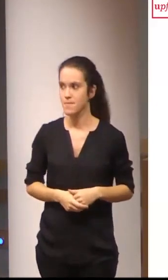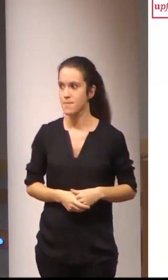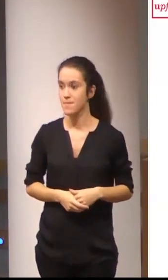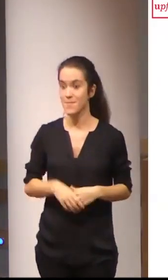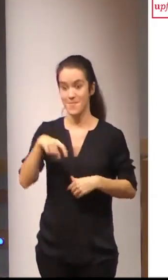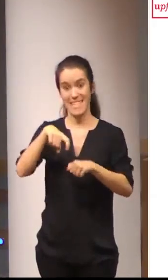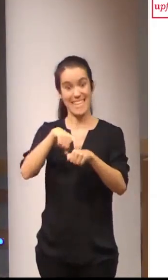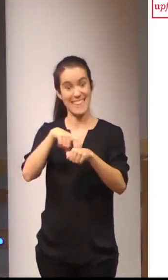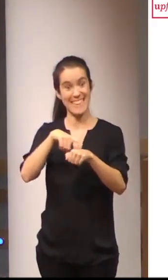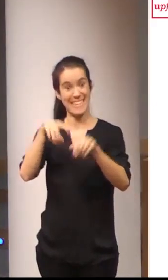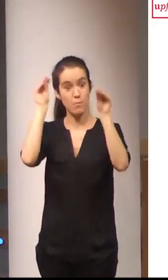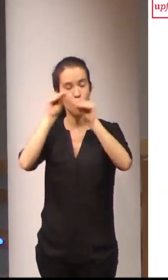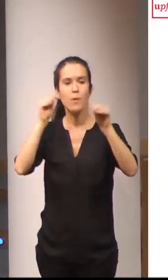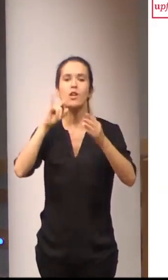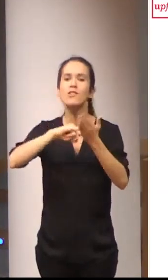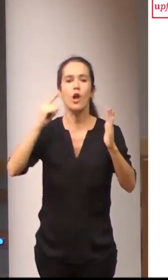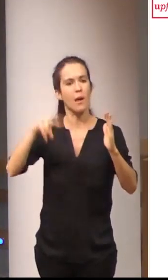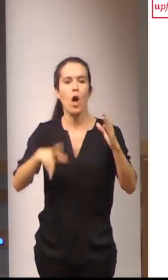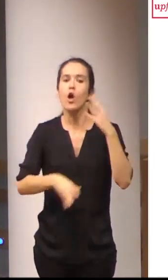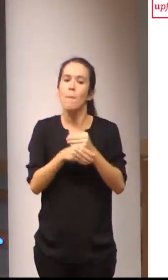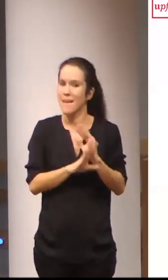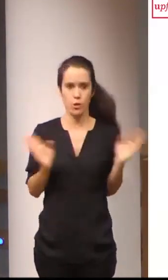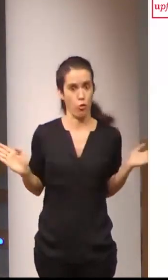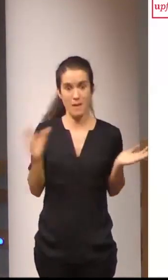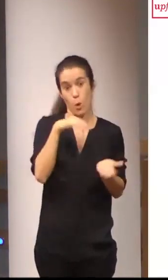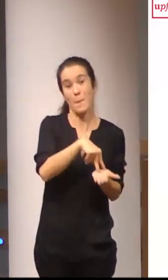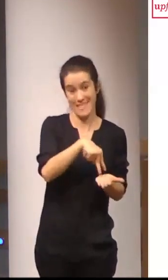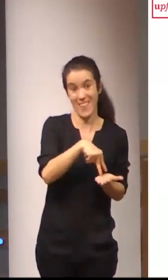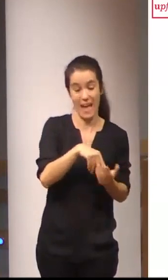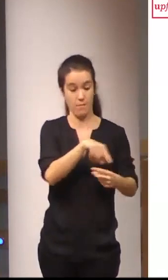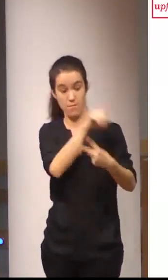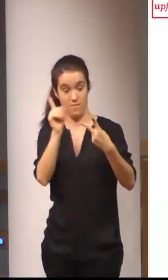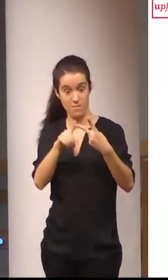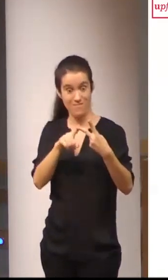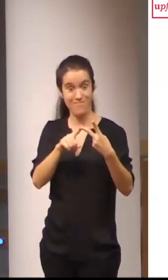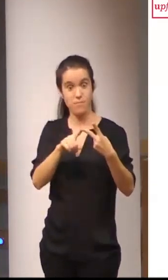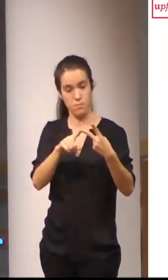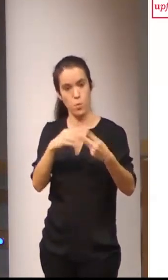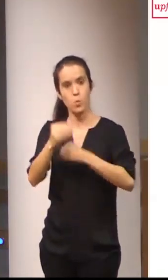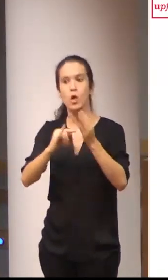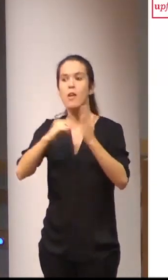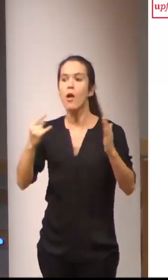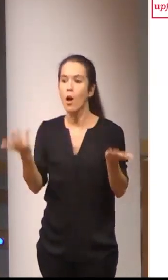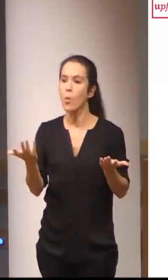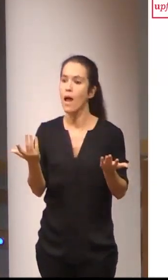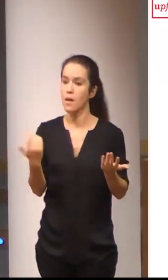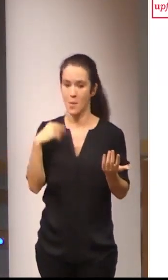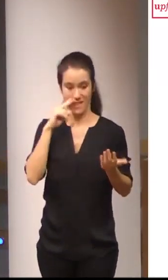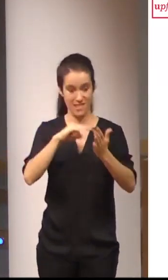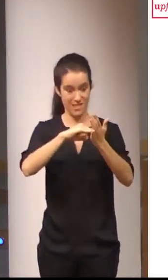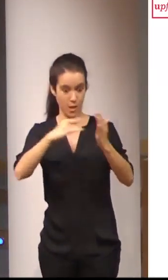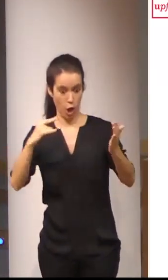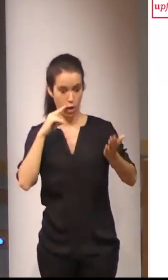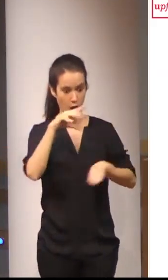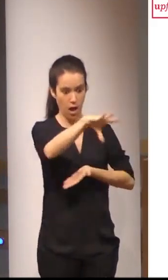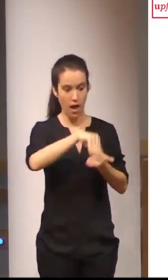de formación la tecnología es un complemento un segundo nivel de utilización de la tecnología es el uso de los elementos tecnológicos